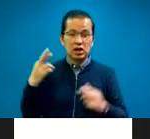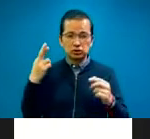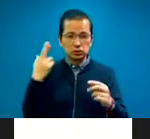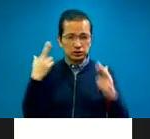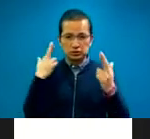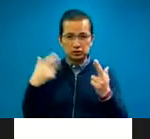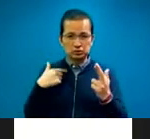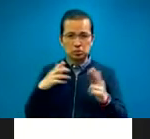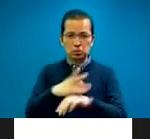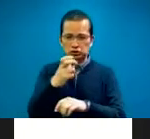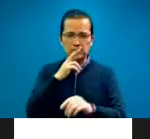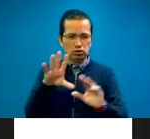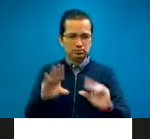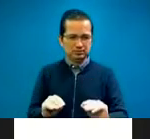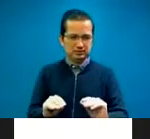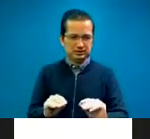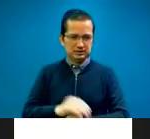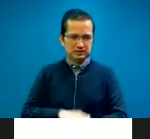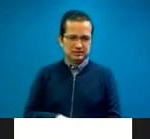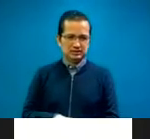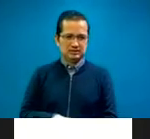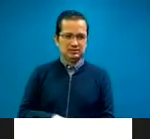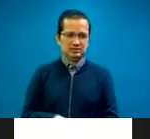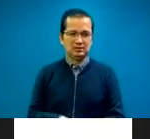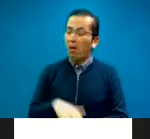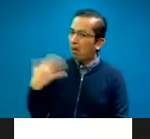para evitarlo. Reflejo de intérprete, viste así.